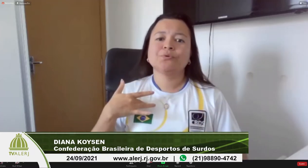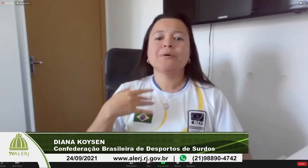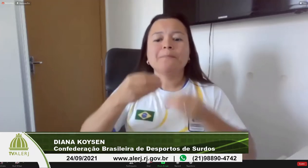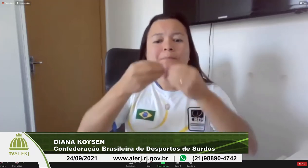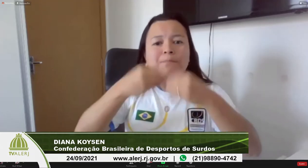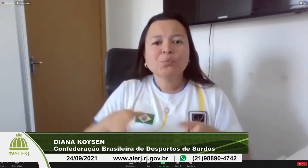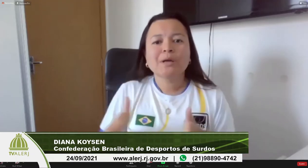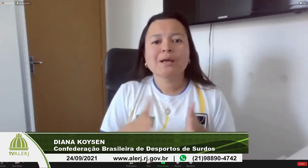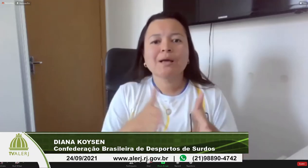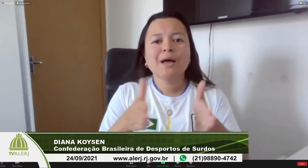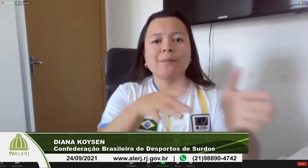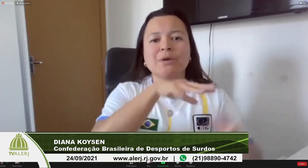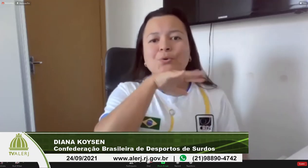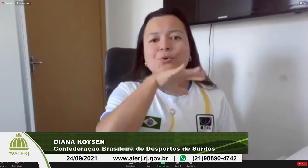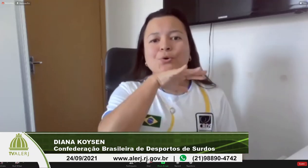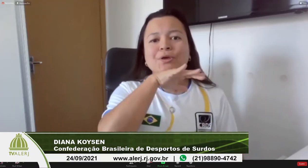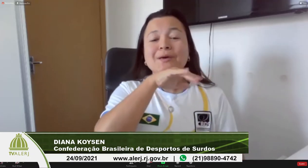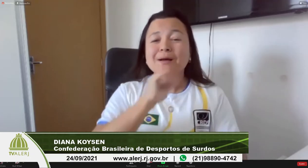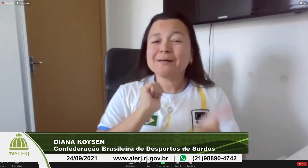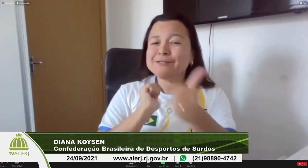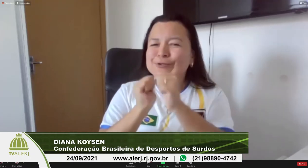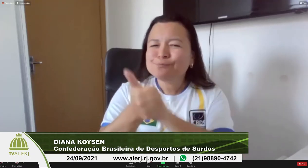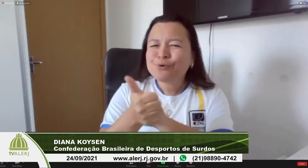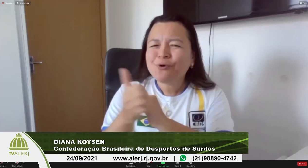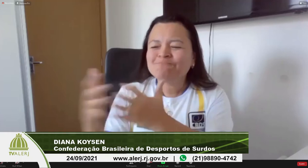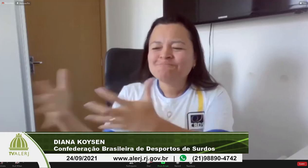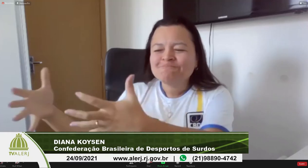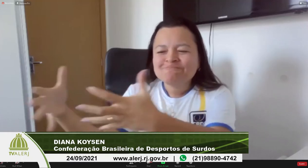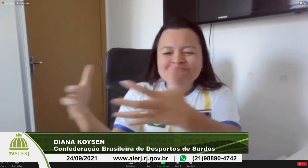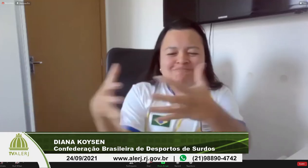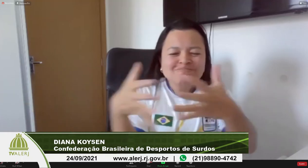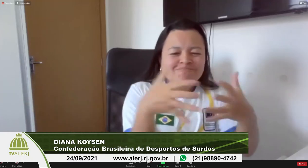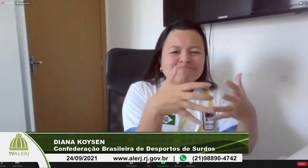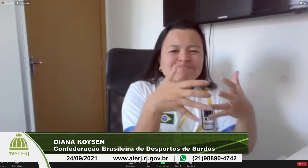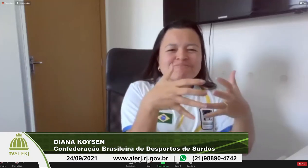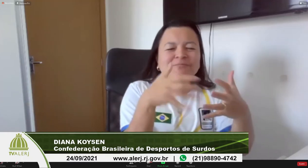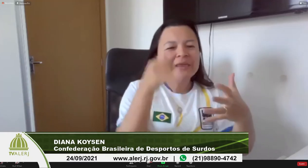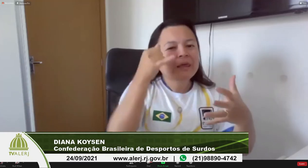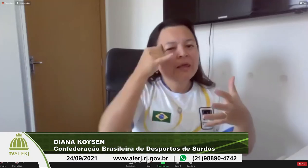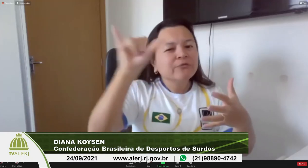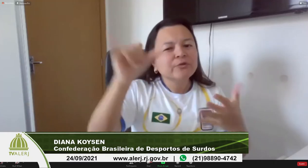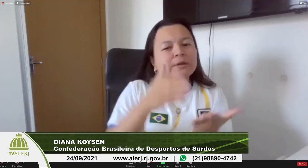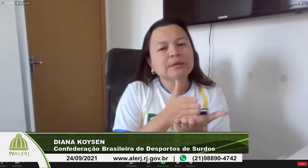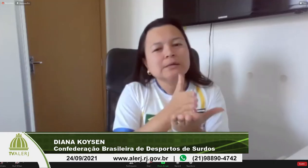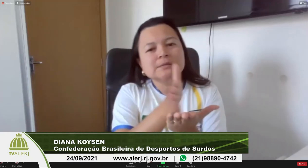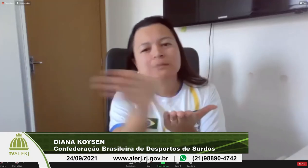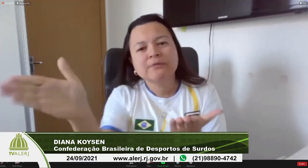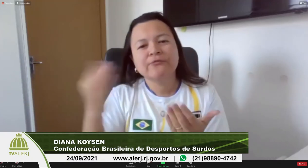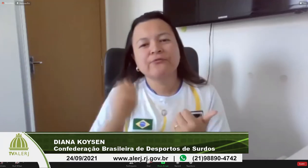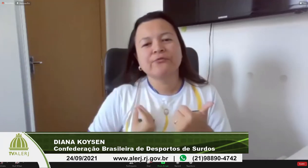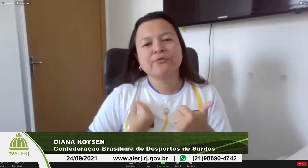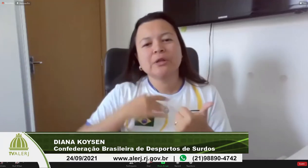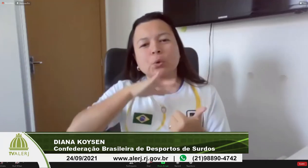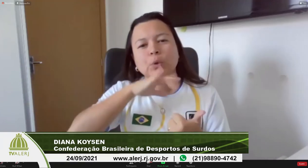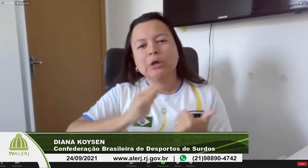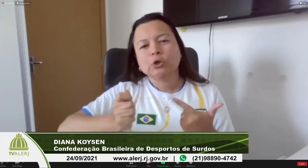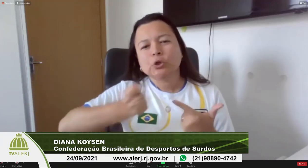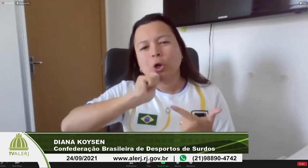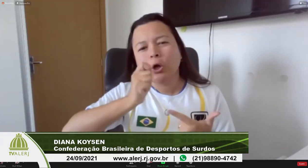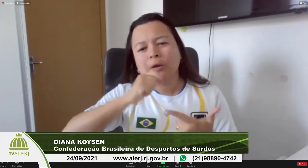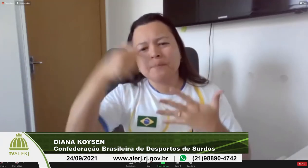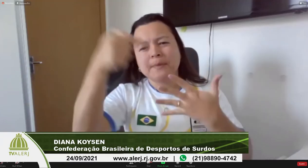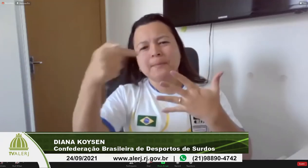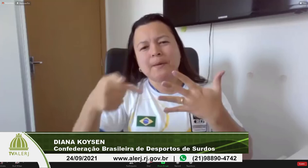ir numa escola e presenciar dois surdos na biblioteca enquanto os demais alunos faziam a educação física